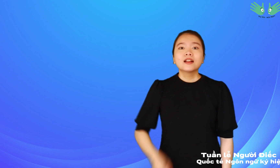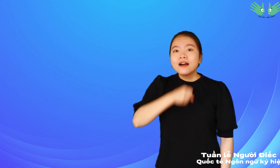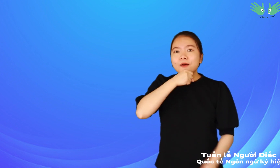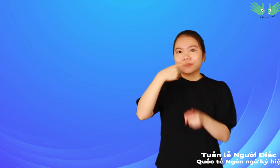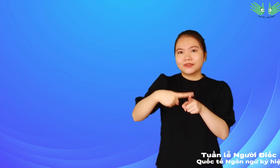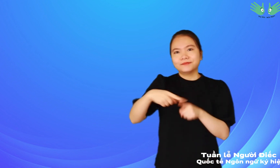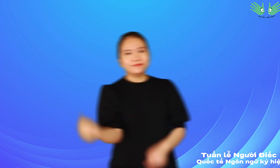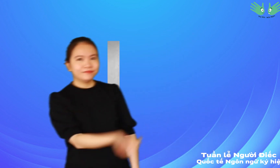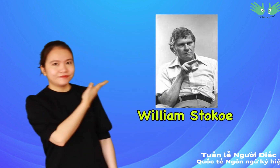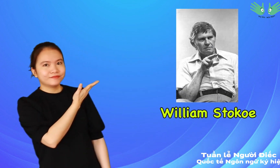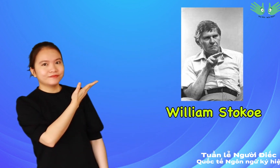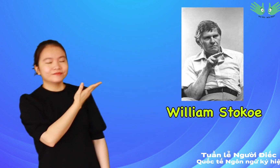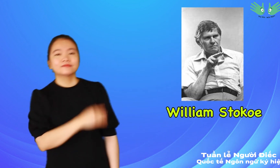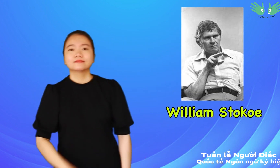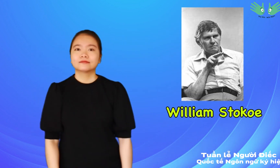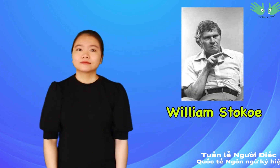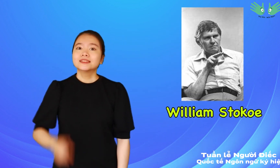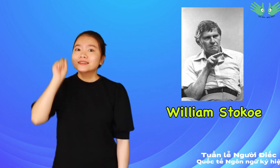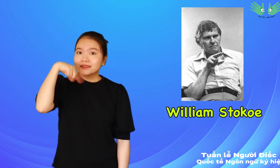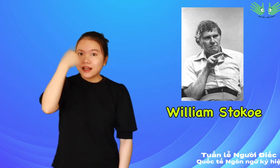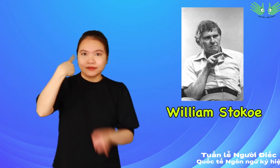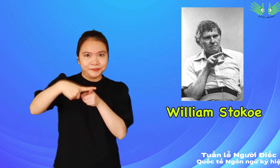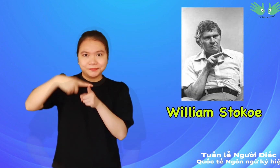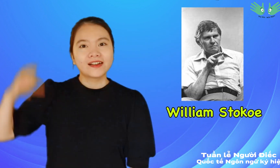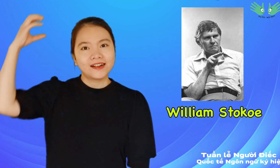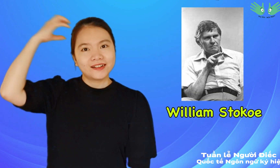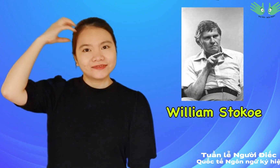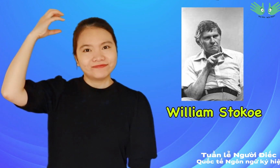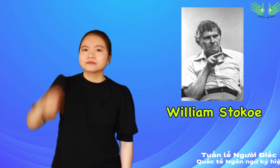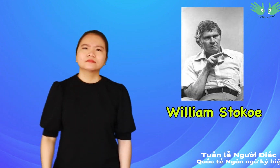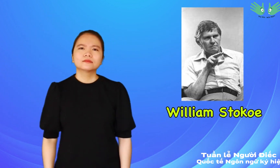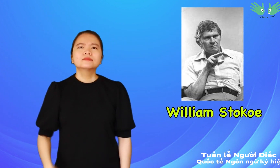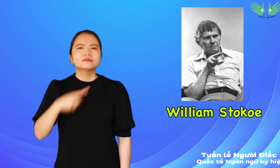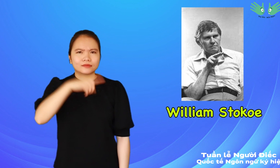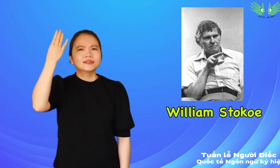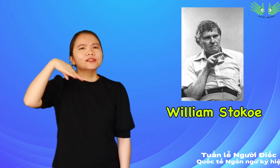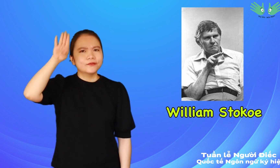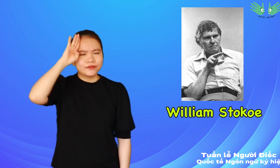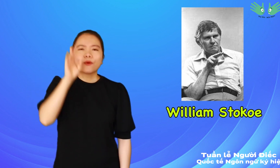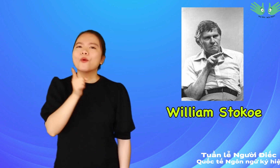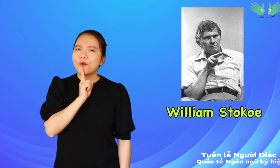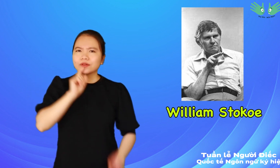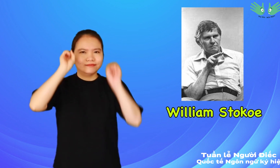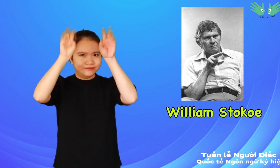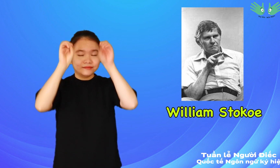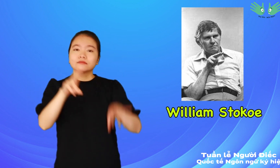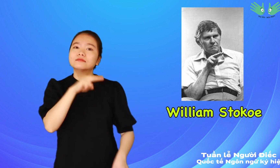Ông William Stokey Là một giáo viên người nghe Phụ trách dạy môn tiếng